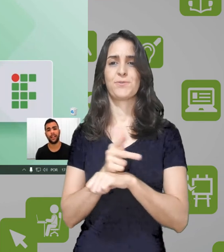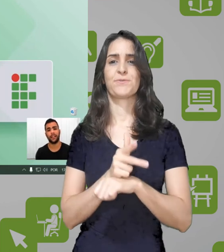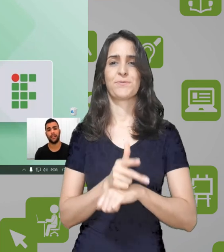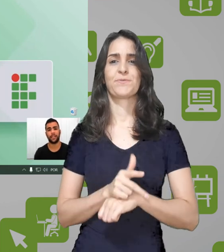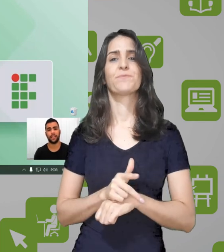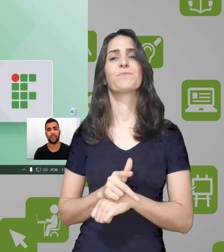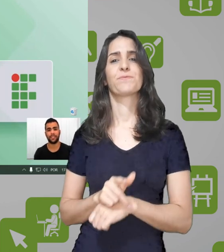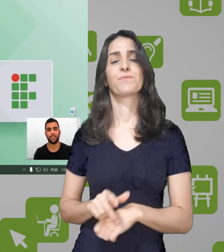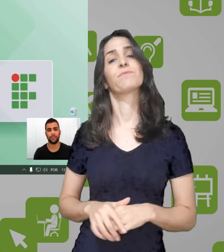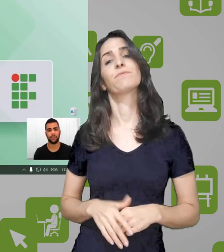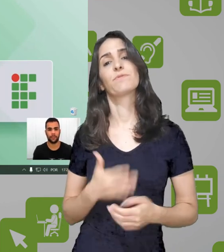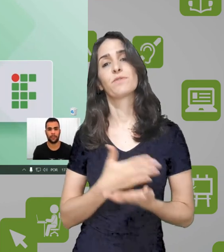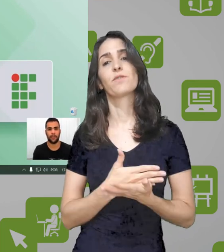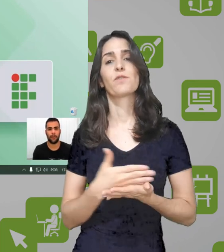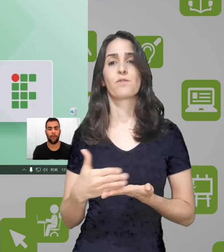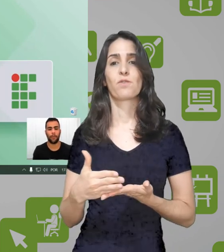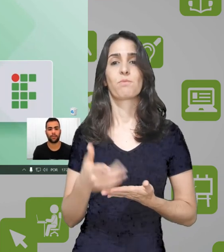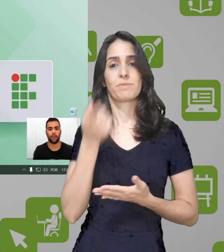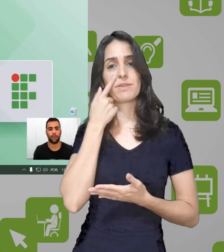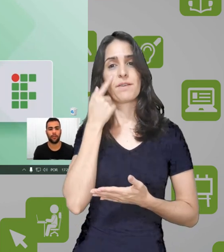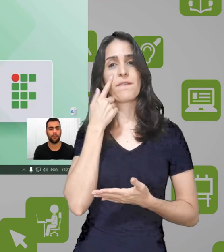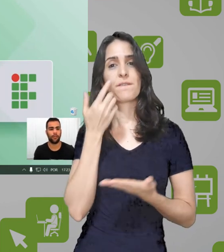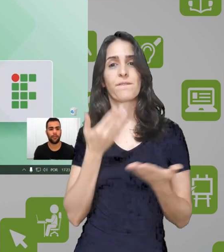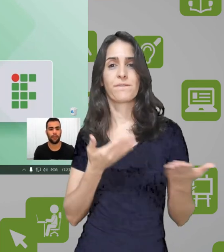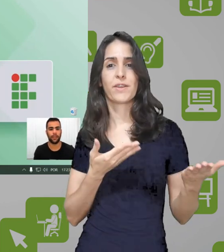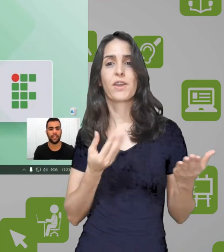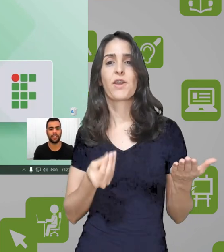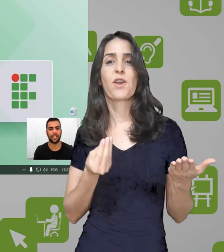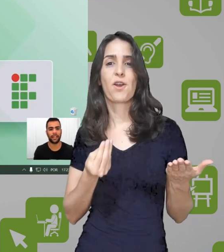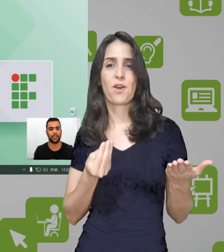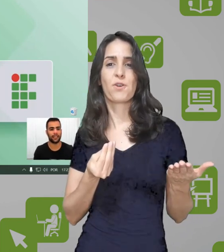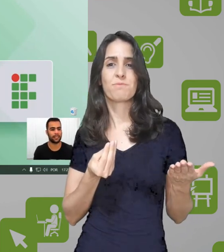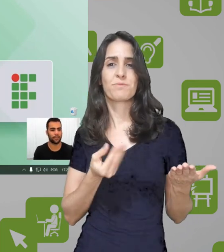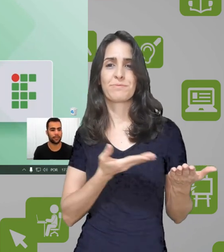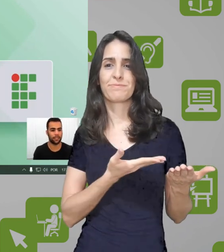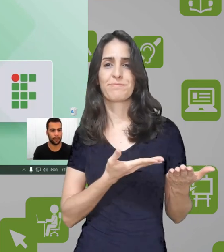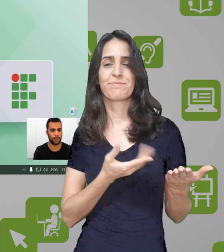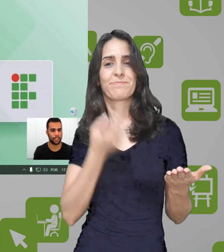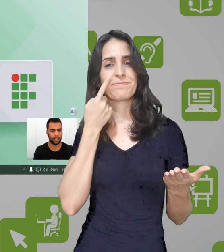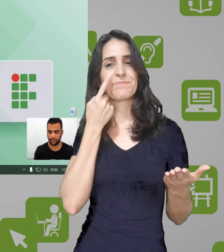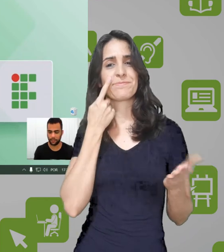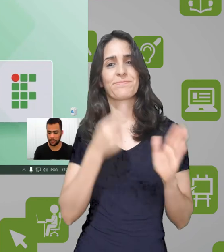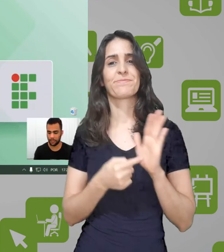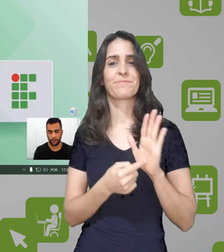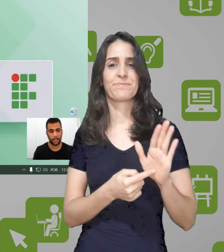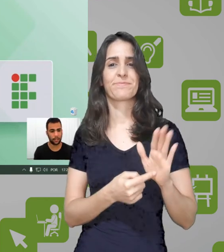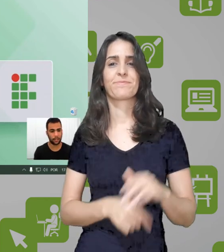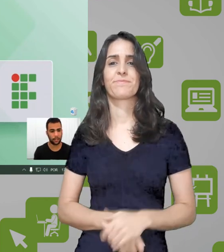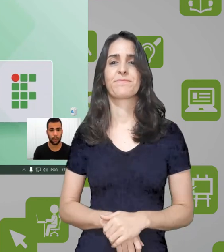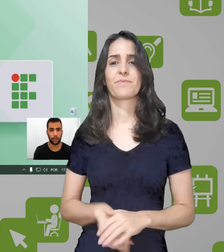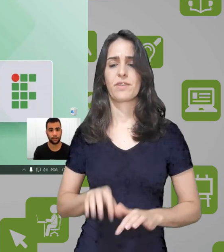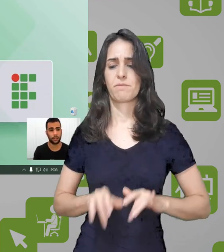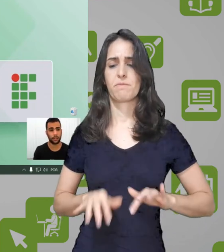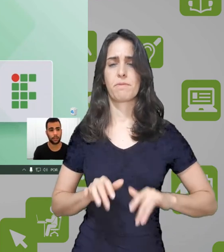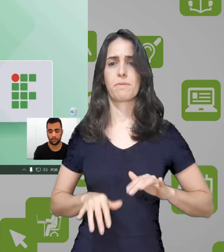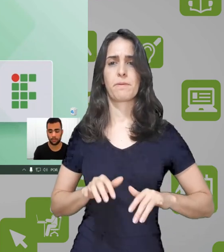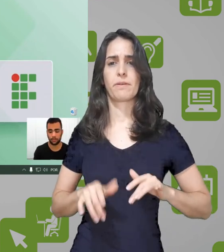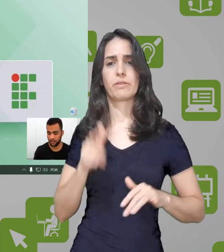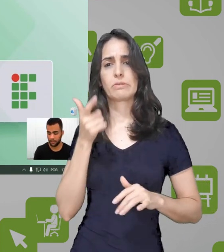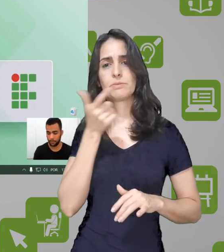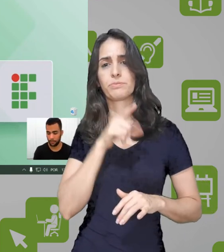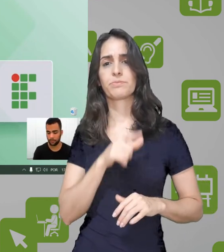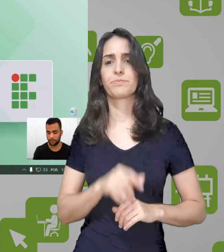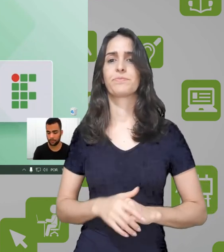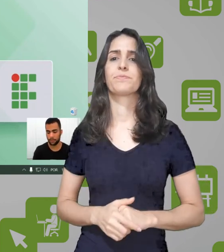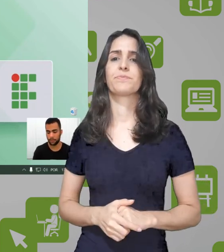iniciar a minha gravação. Bom, pessoal, eu vou iniciar a gravação aqui só para a gente ver na prática como é o funcionamento.